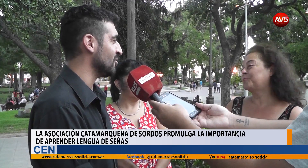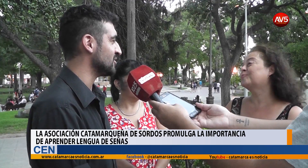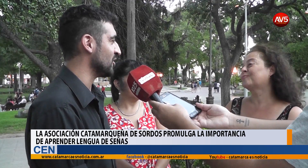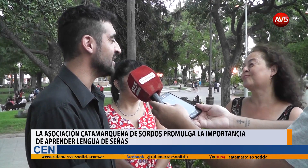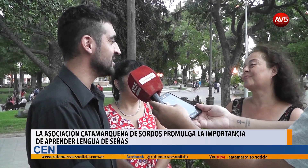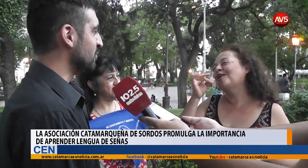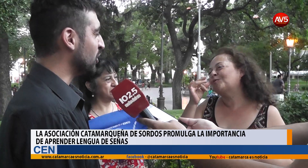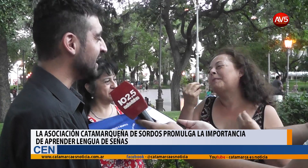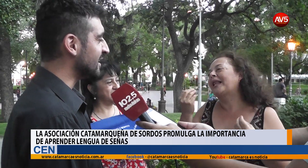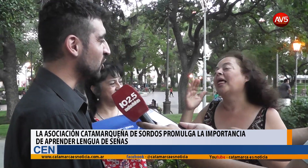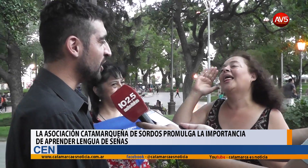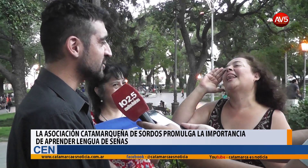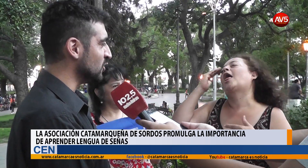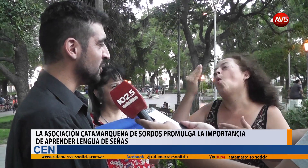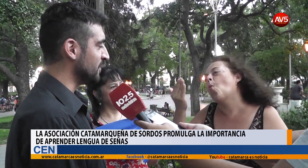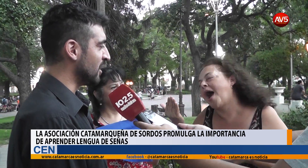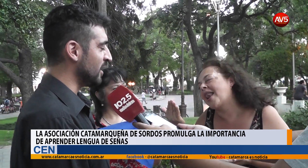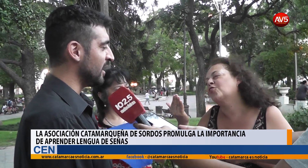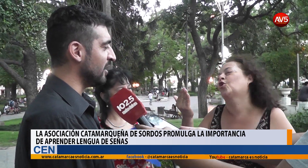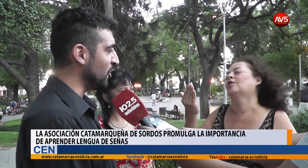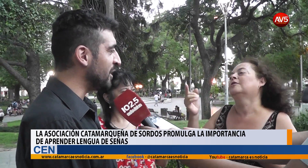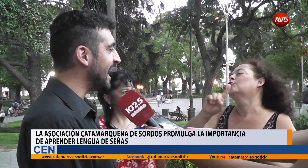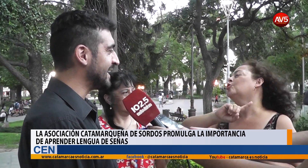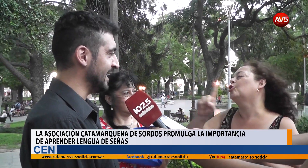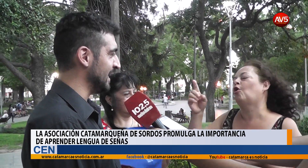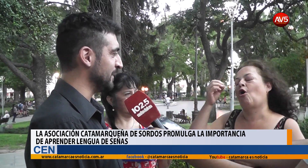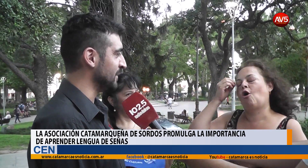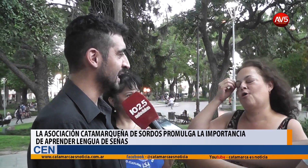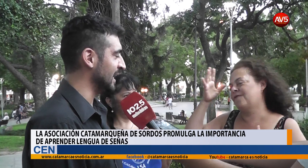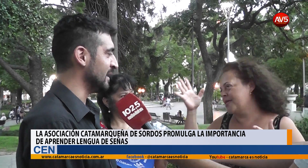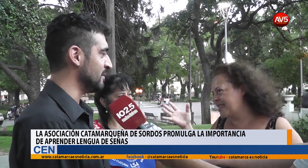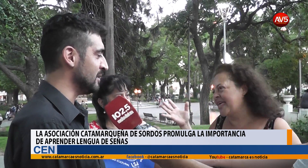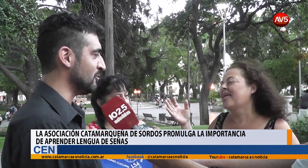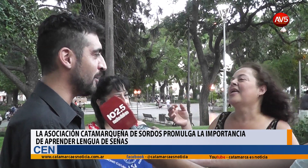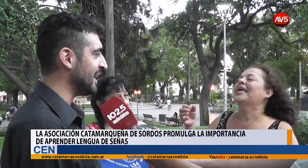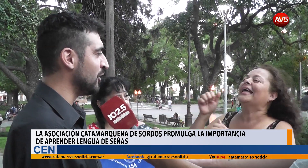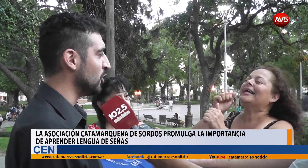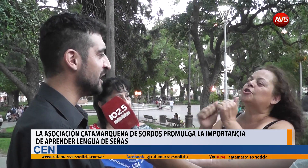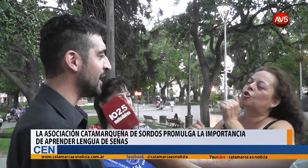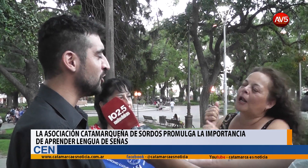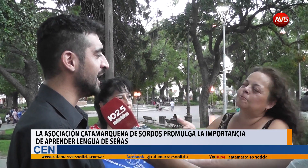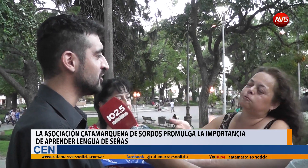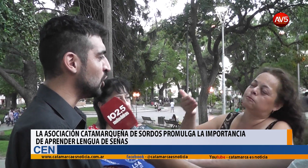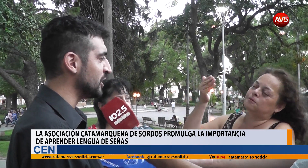comunidad sorda. ¿Por qué este color azul? Es un homenaje, es una manera de no olvidarnos de la historia.